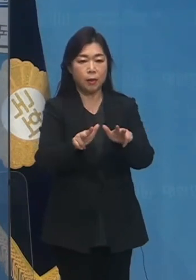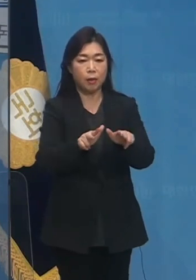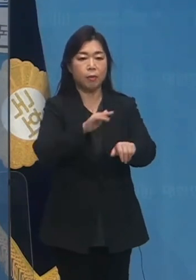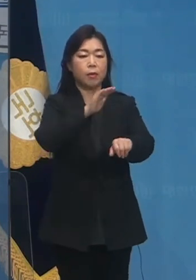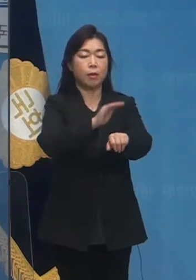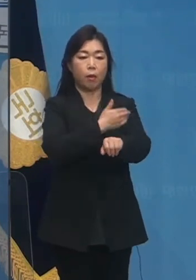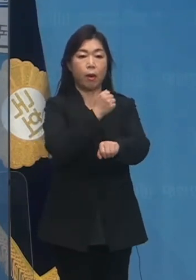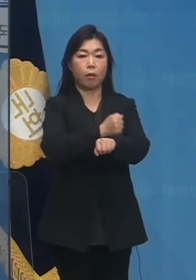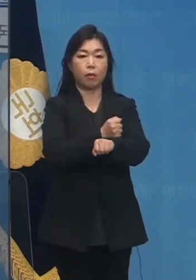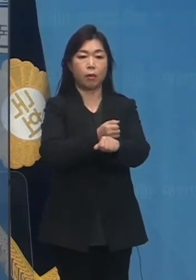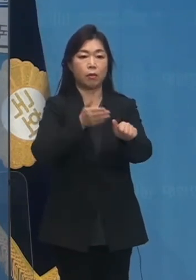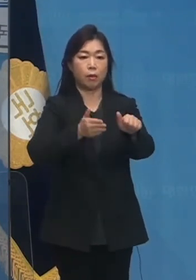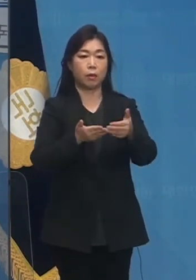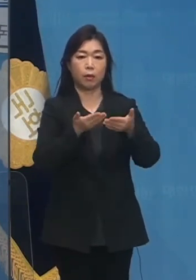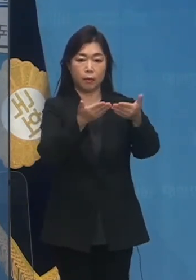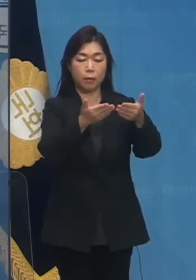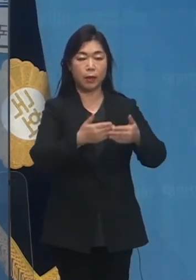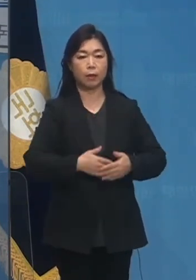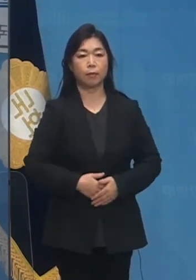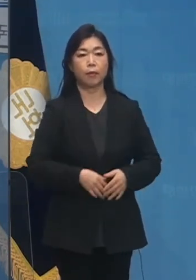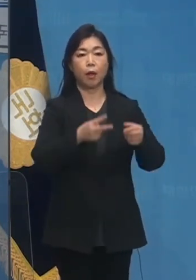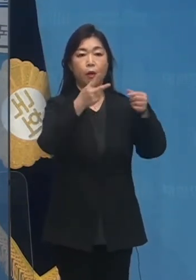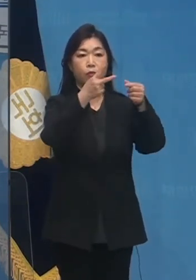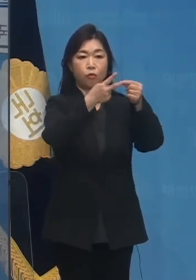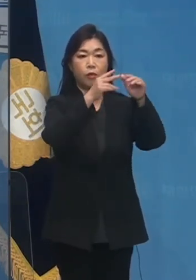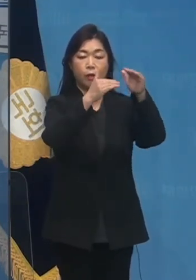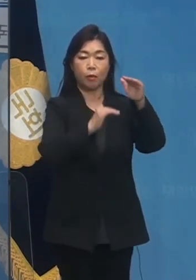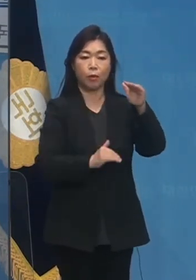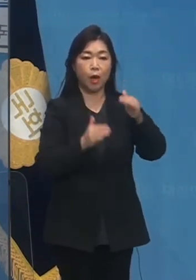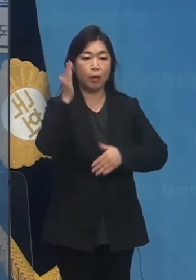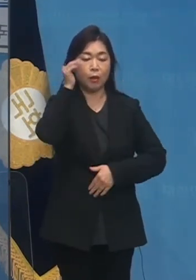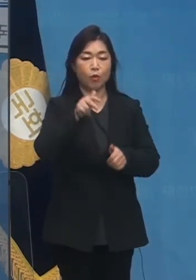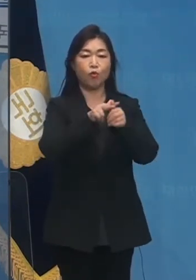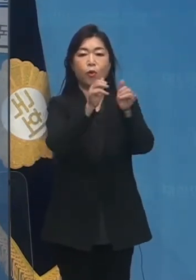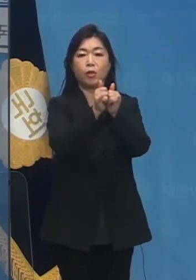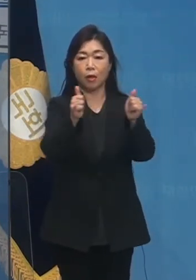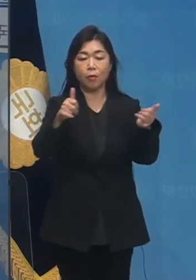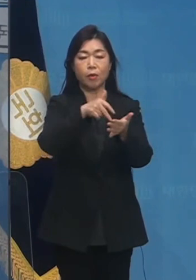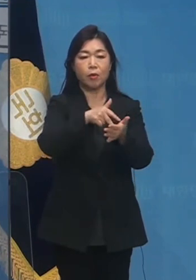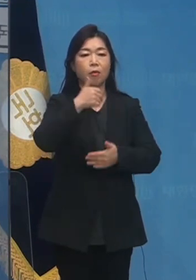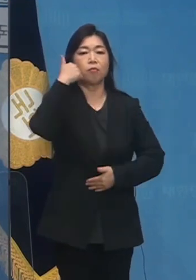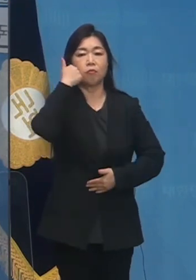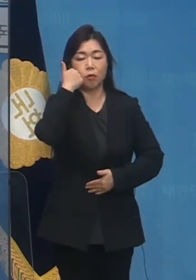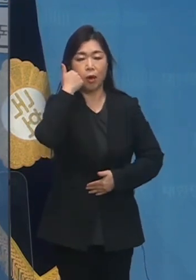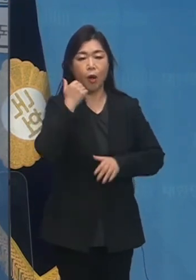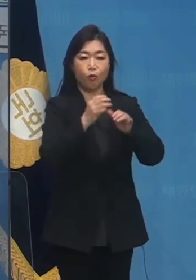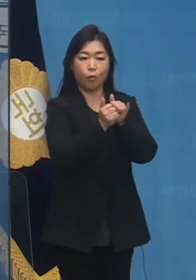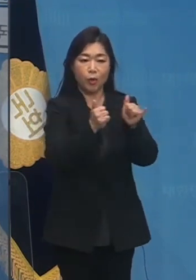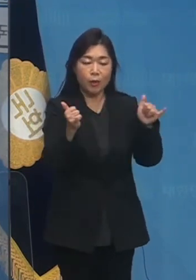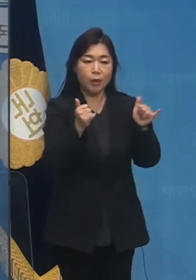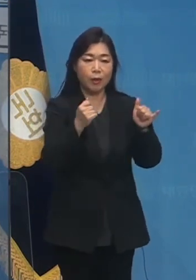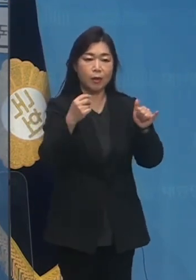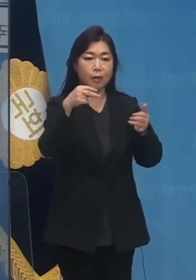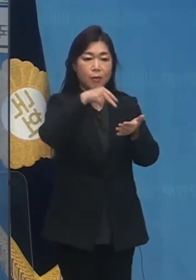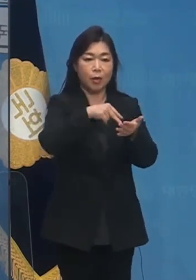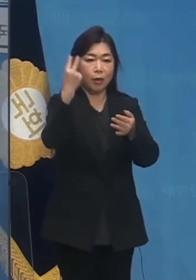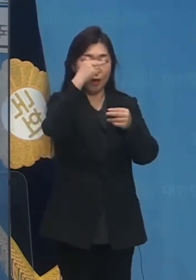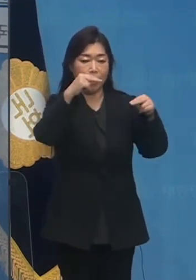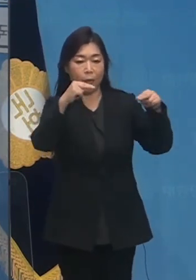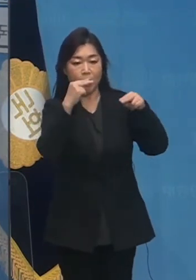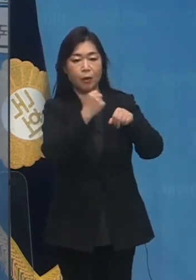사과할 것을 촉구합니다. 둘째, 대통령 후보로서 누가 국민 눈녹기에 맞는